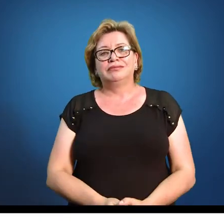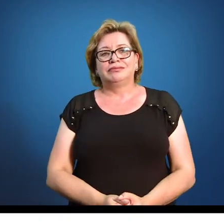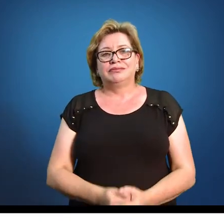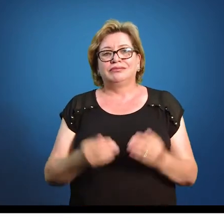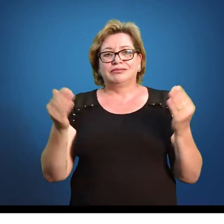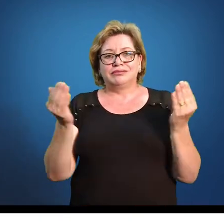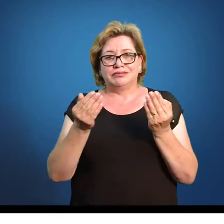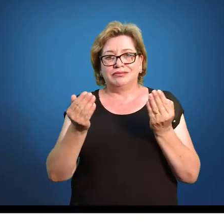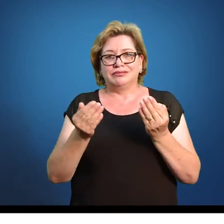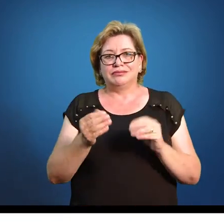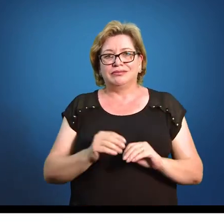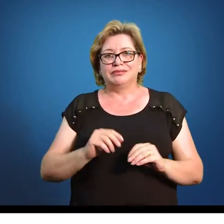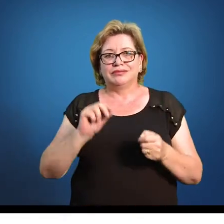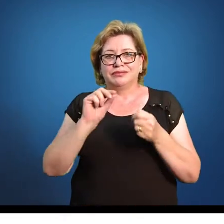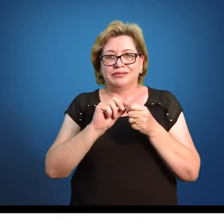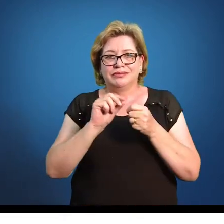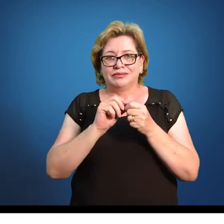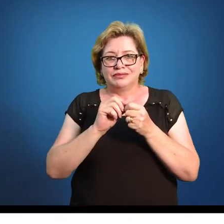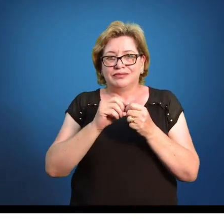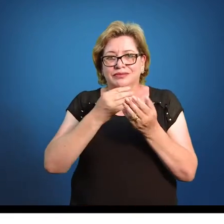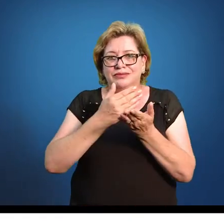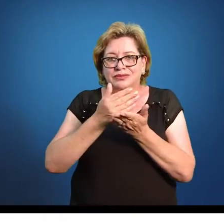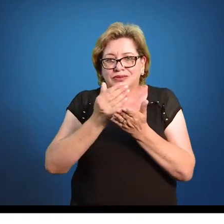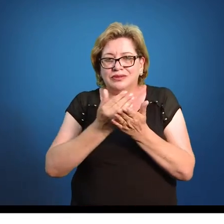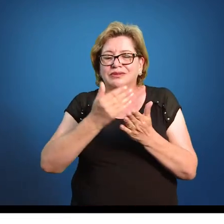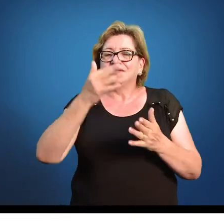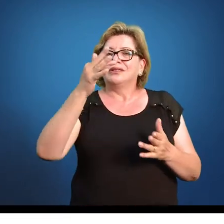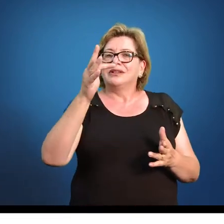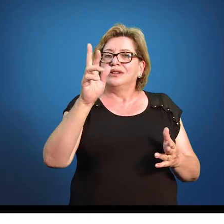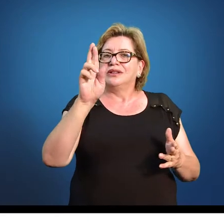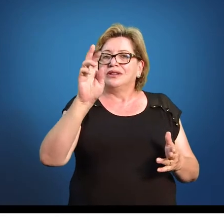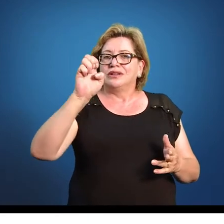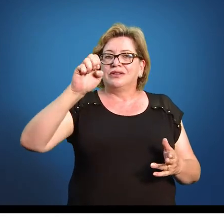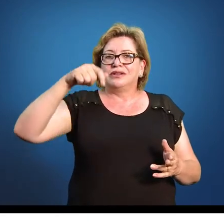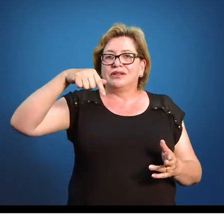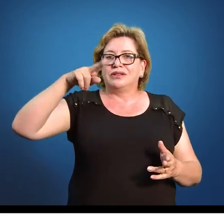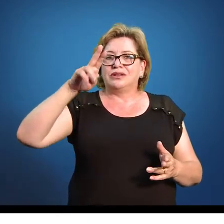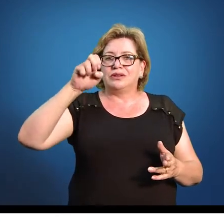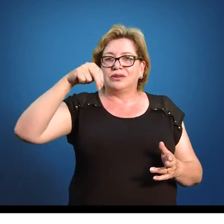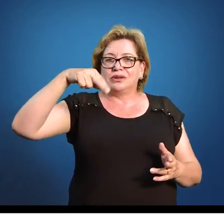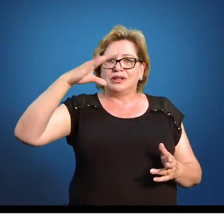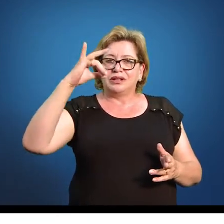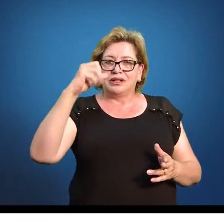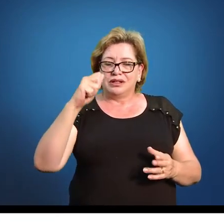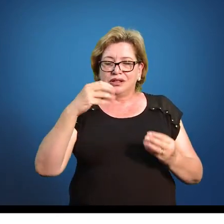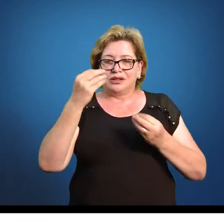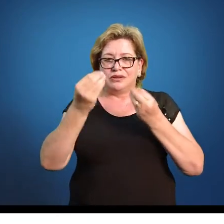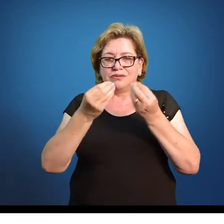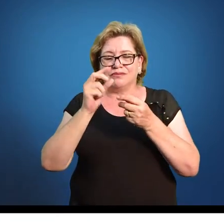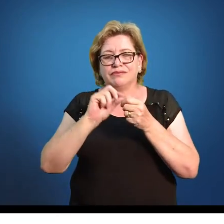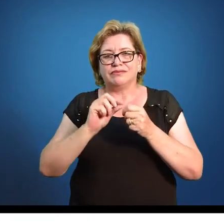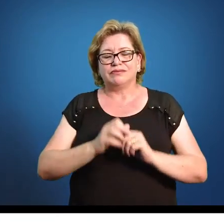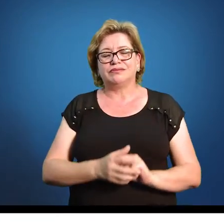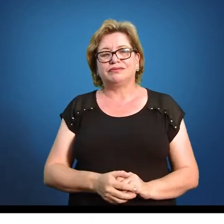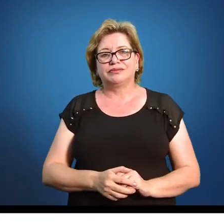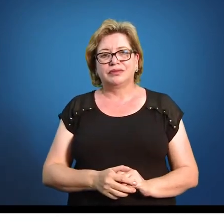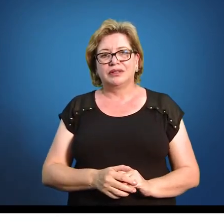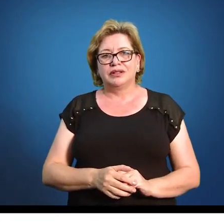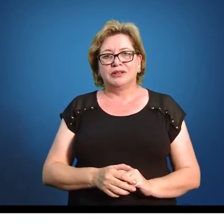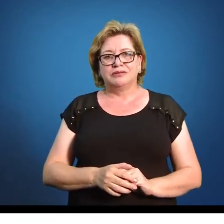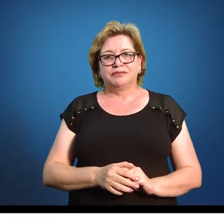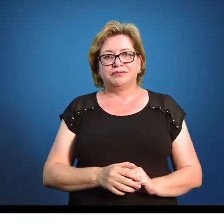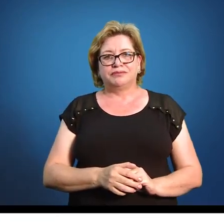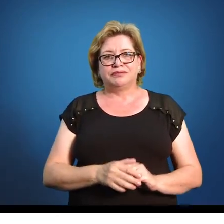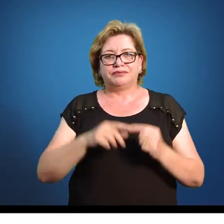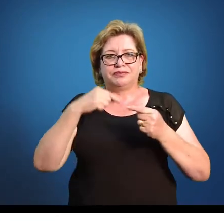Então agora a gente vai fazer a nossa distribuição de frequência. Agora vai dar um pouquinho mais de sentido até o nome da frequência. Então vamos lá. Agora,